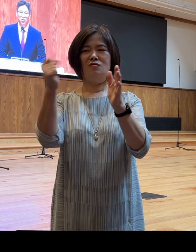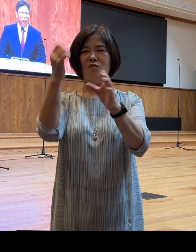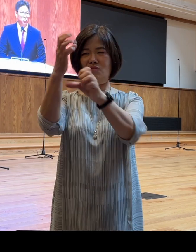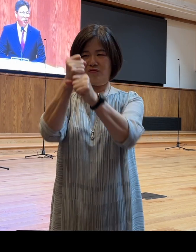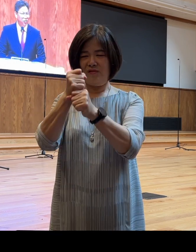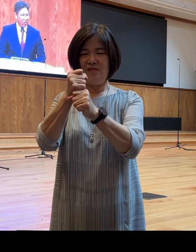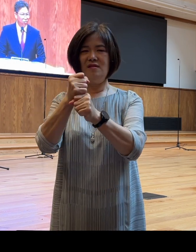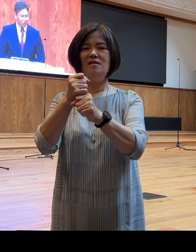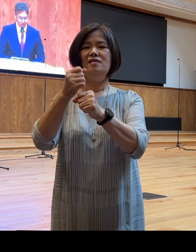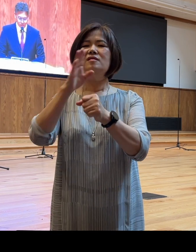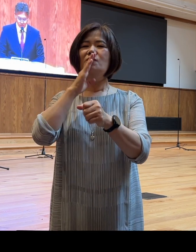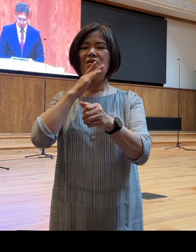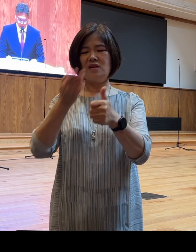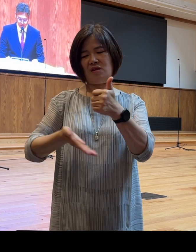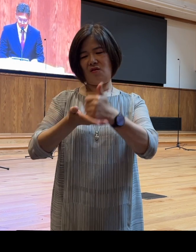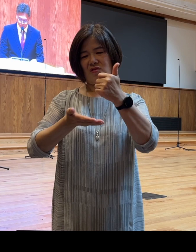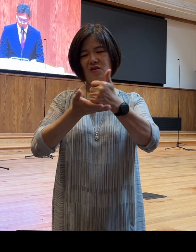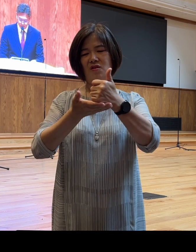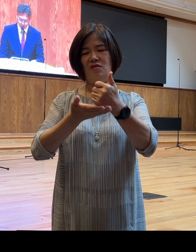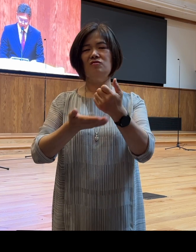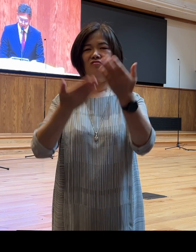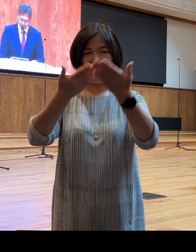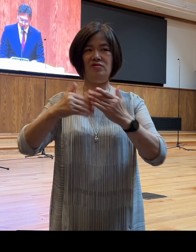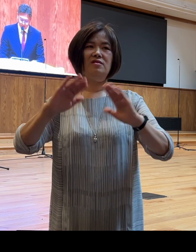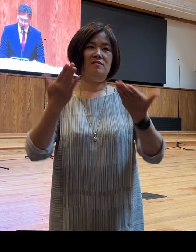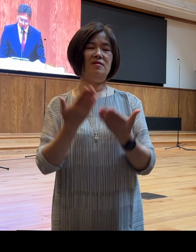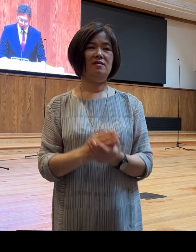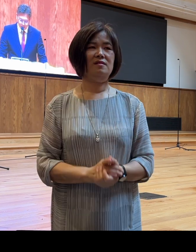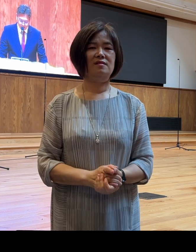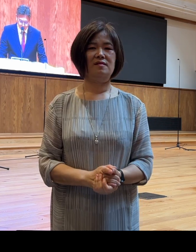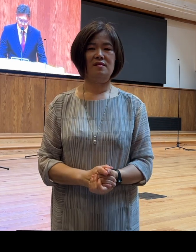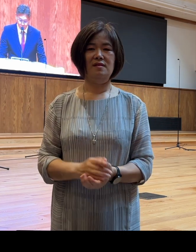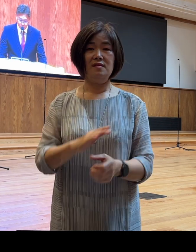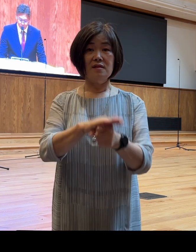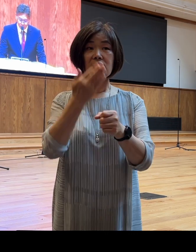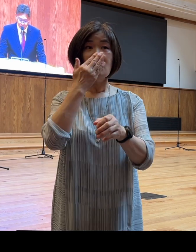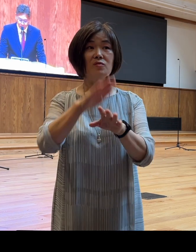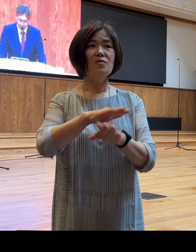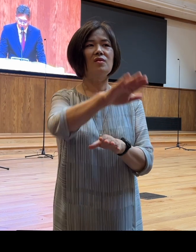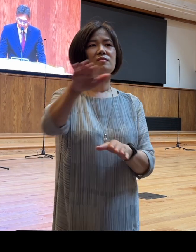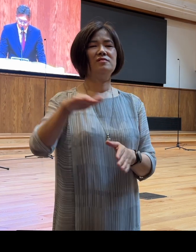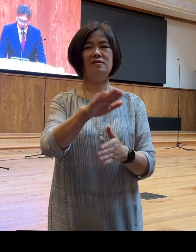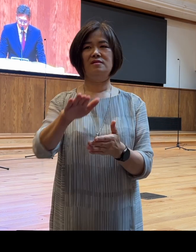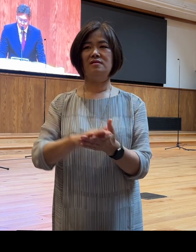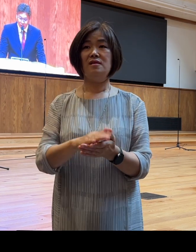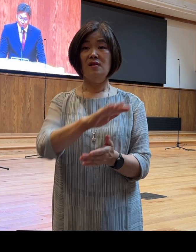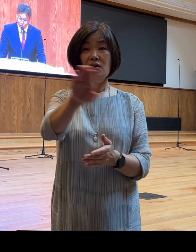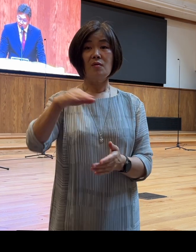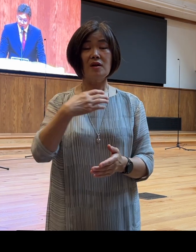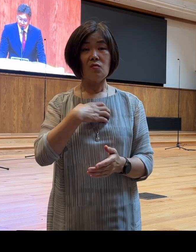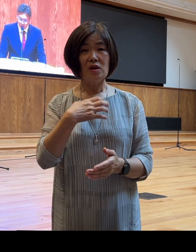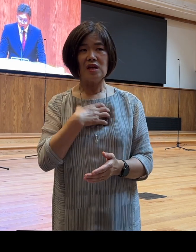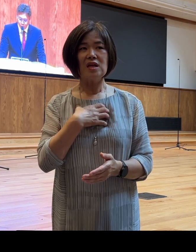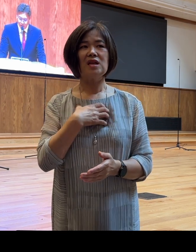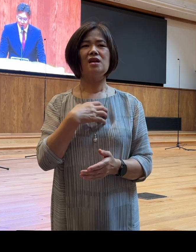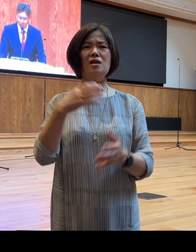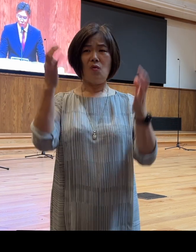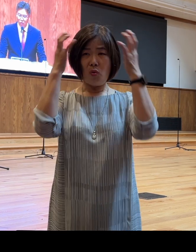격려하고 계시는 것입니다 사랑하는 성도 여러분, 여러분의 위기와 문제, 고난과 아픔 속에서